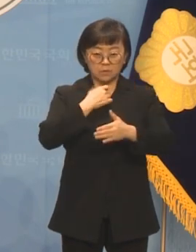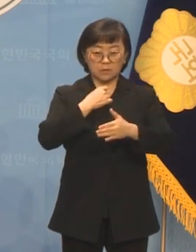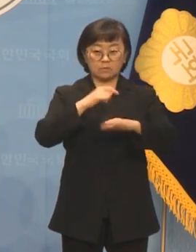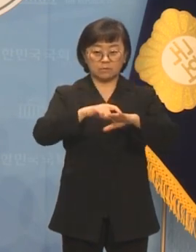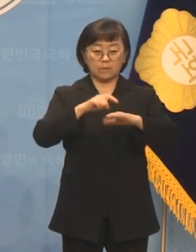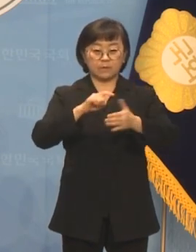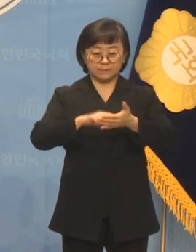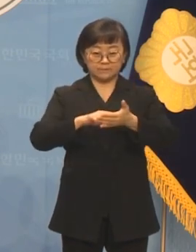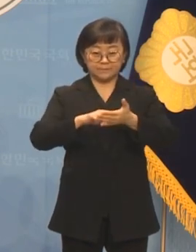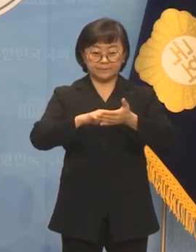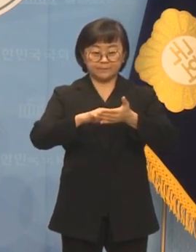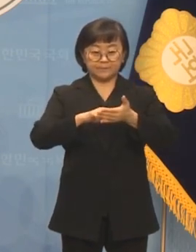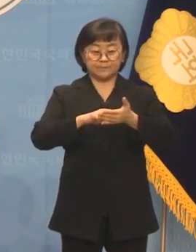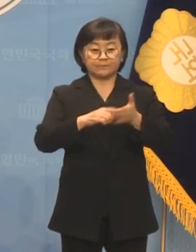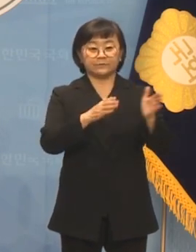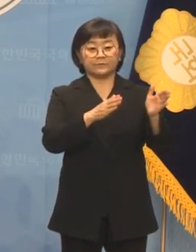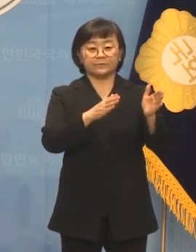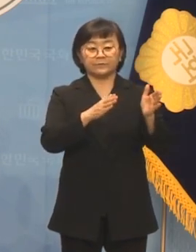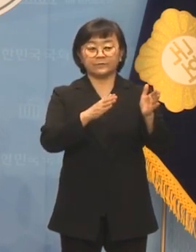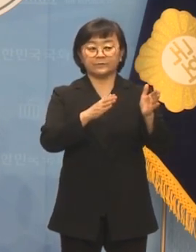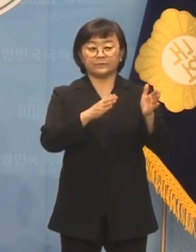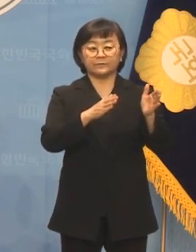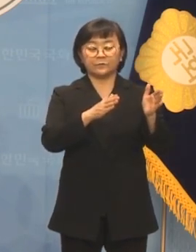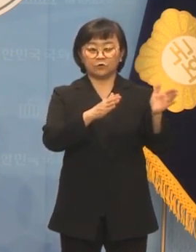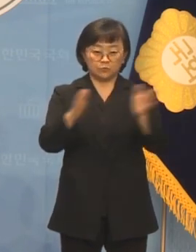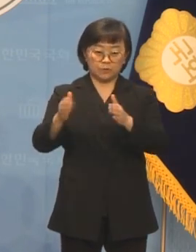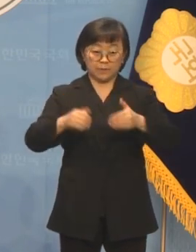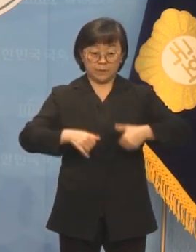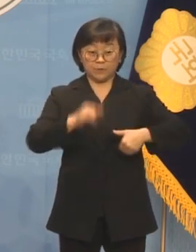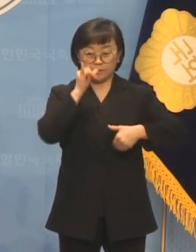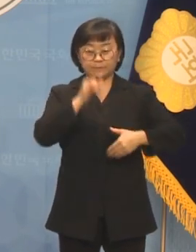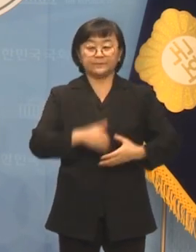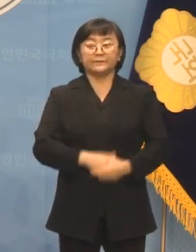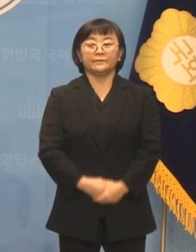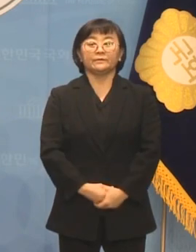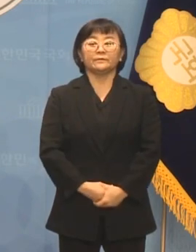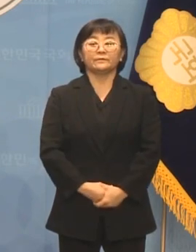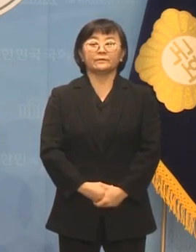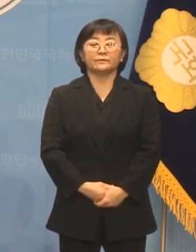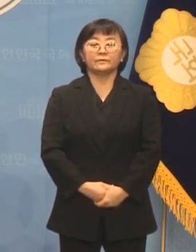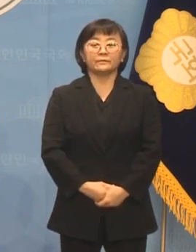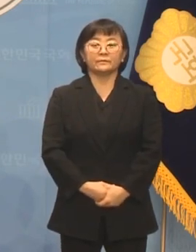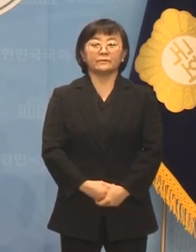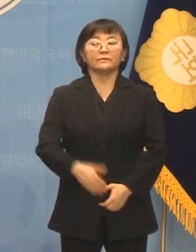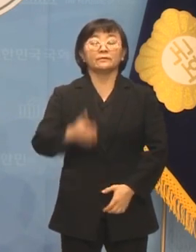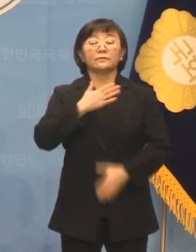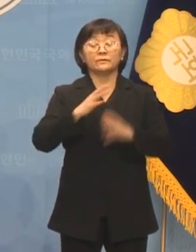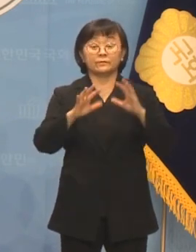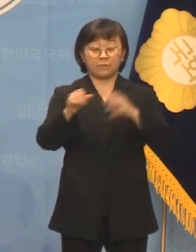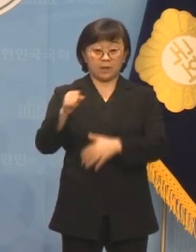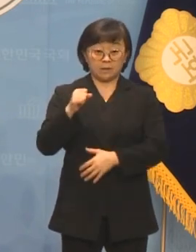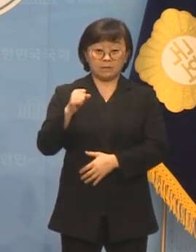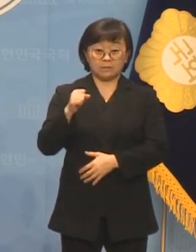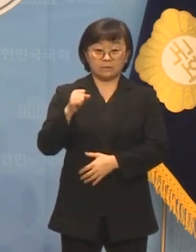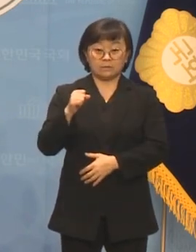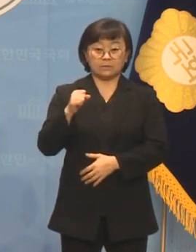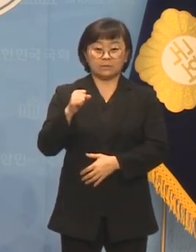담을 준비가 되어 있어야 한다고 생각합니다. 저는 국민의힘에서